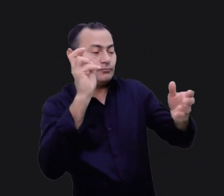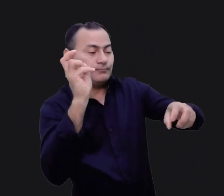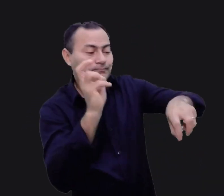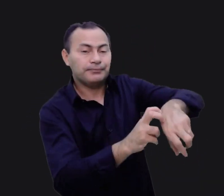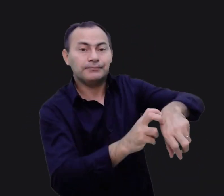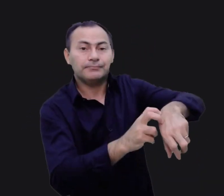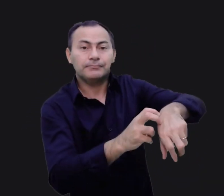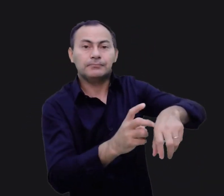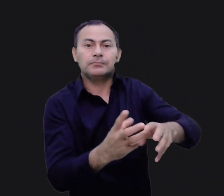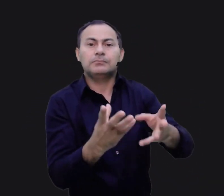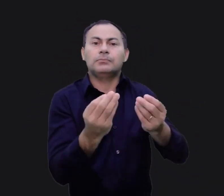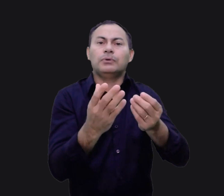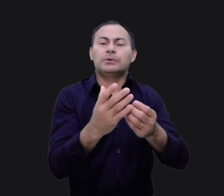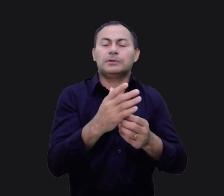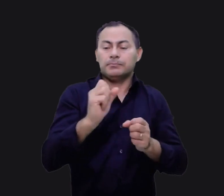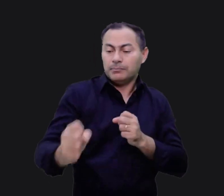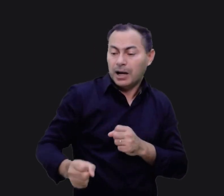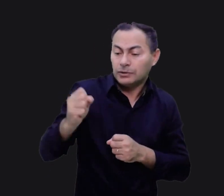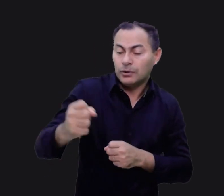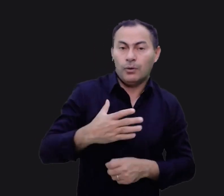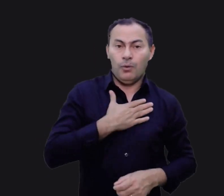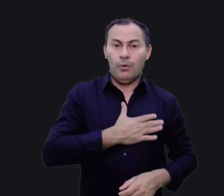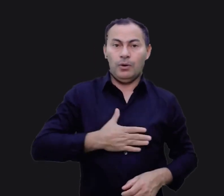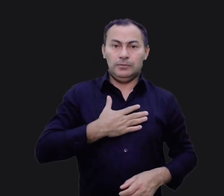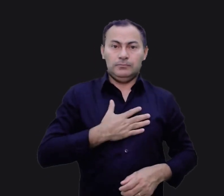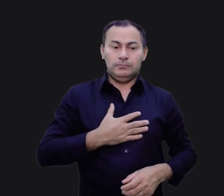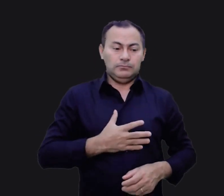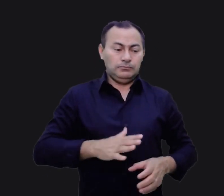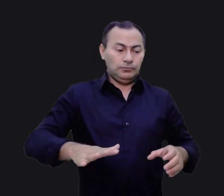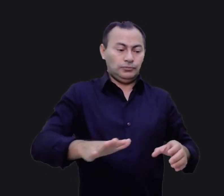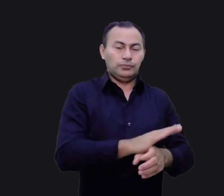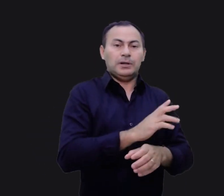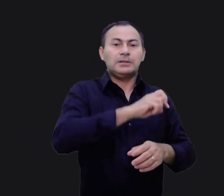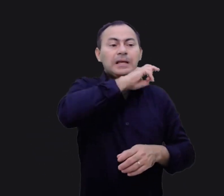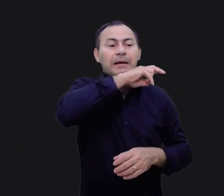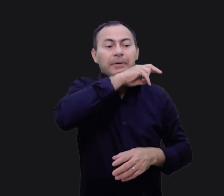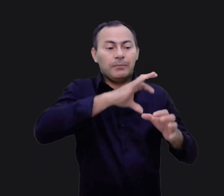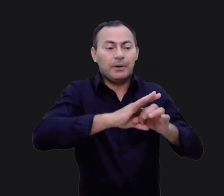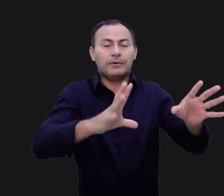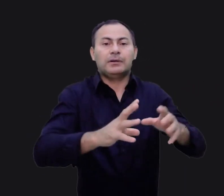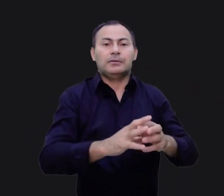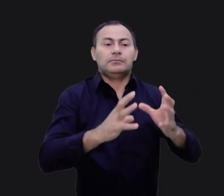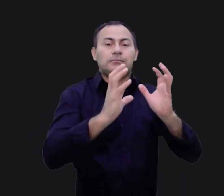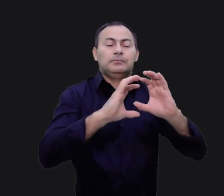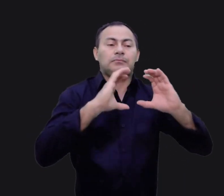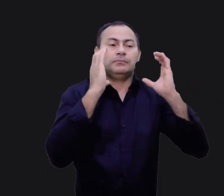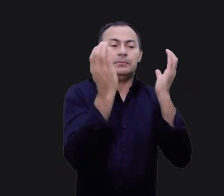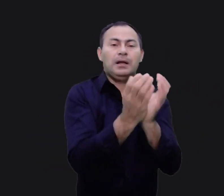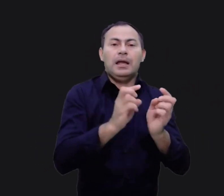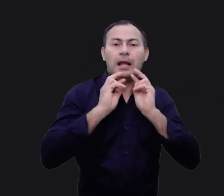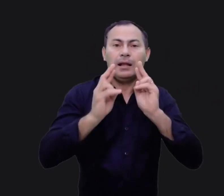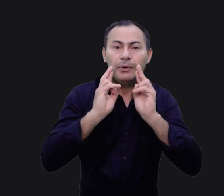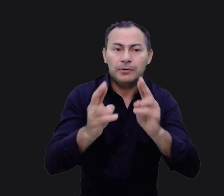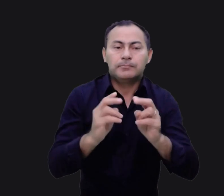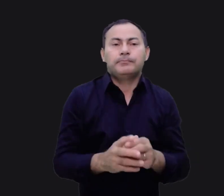para picá-los. Muitos pastores gostariam de ter um barril cheio de serpentes para soltá-las na congregação de reclamões.